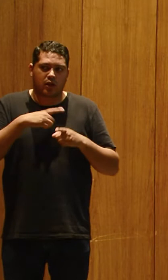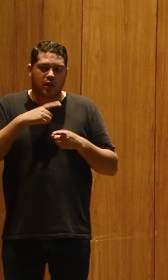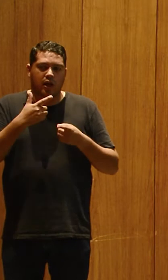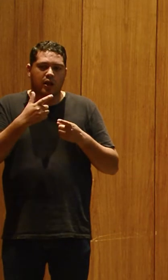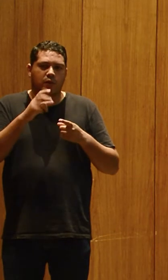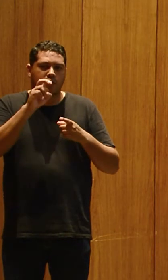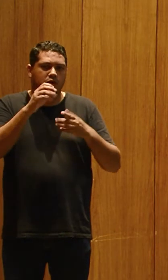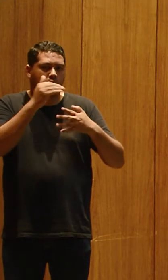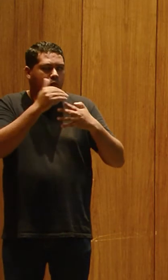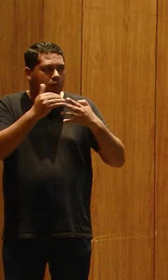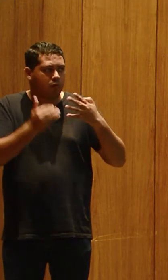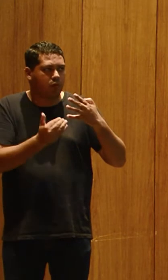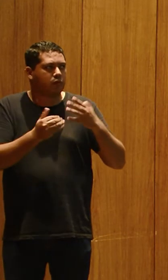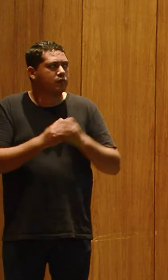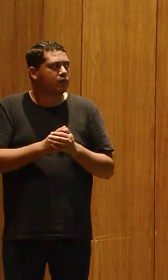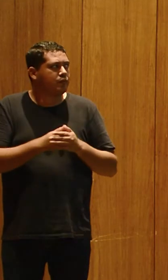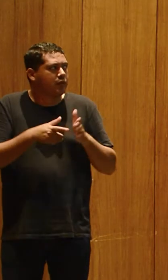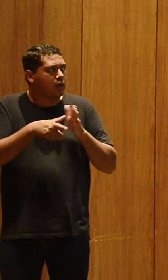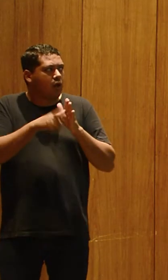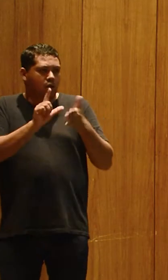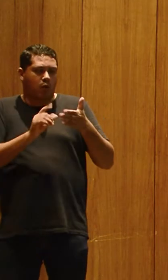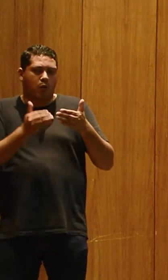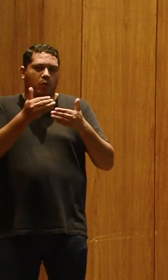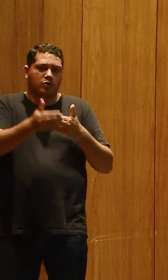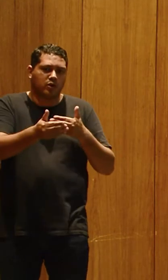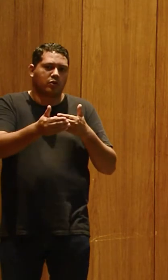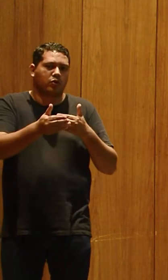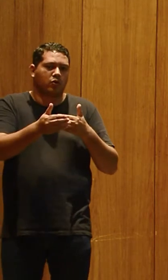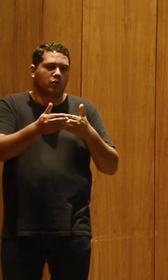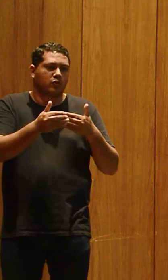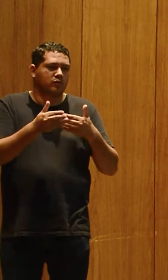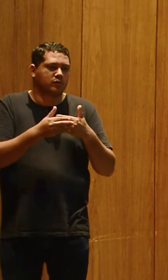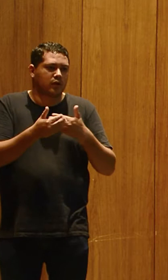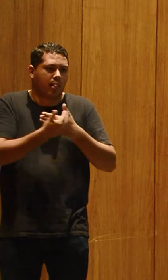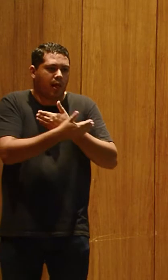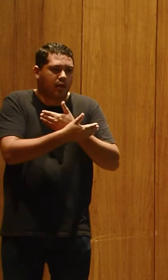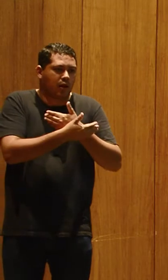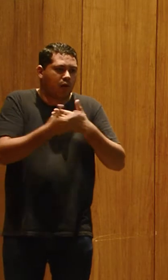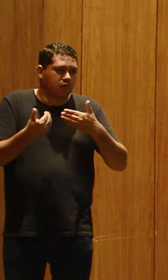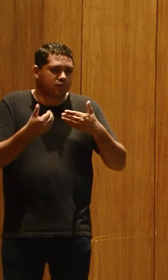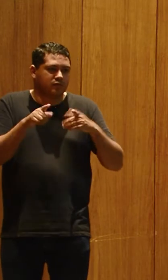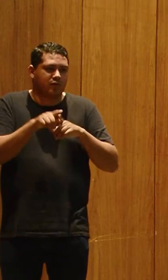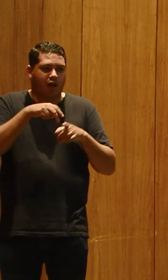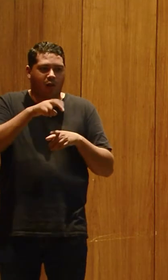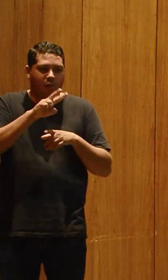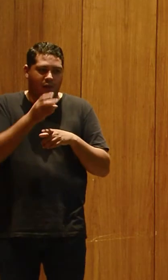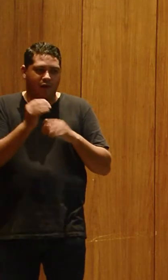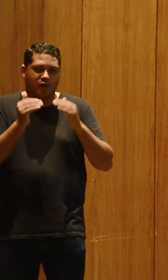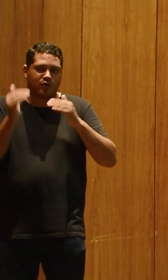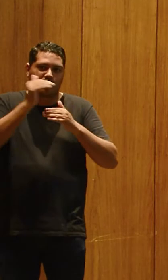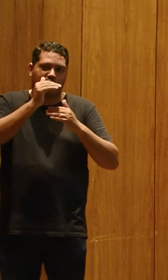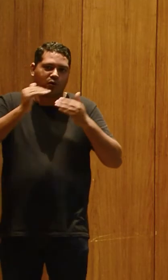órgãos, canal anterior, canal posterior, lateral, o utrículo, o sáculo e o nervo, ramo superior e